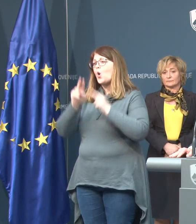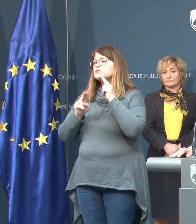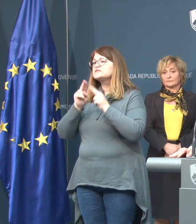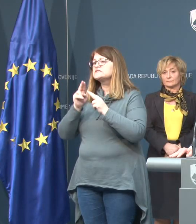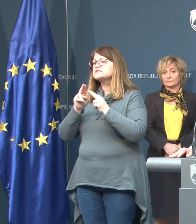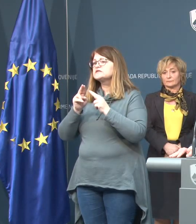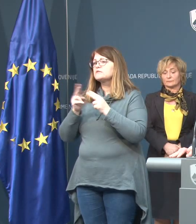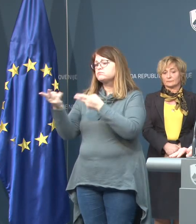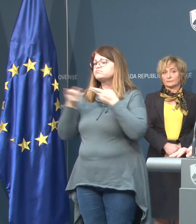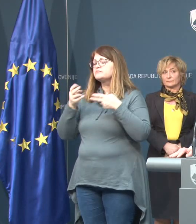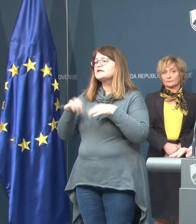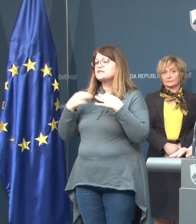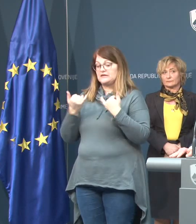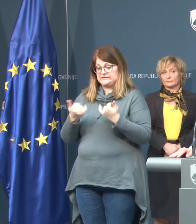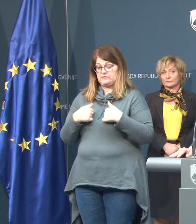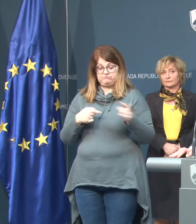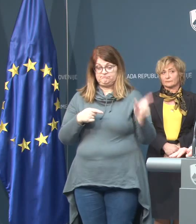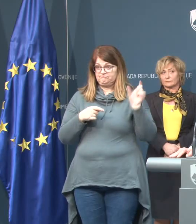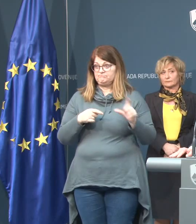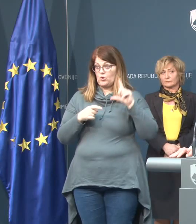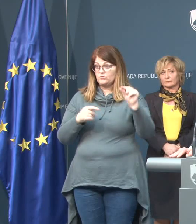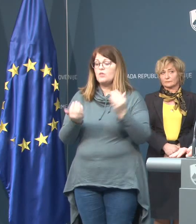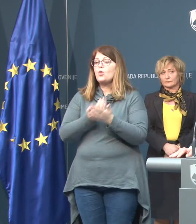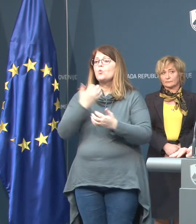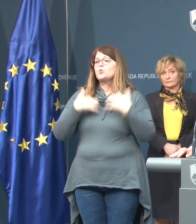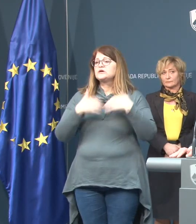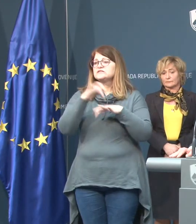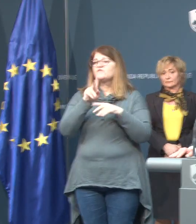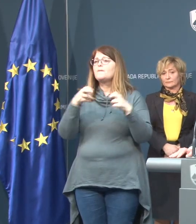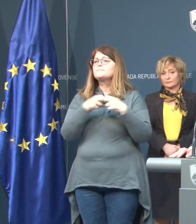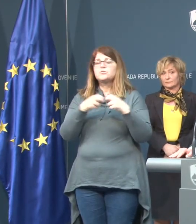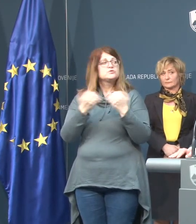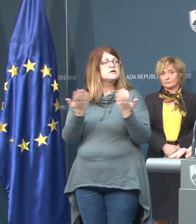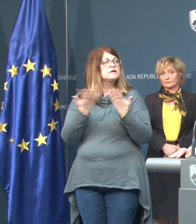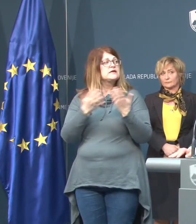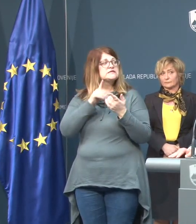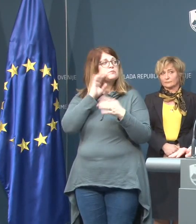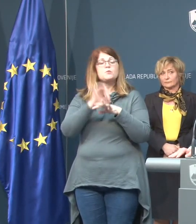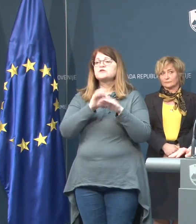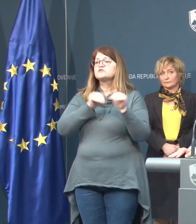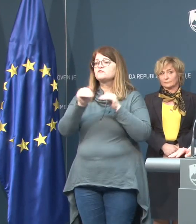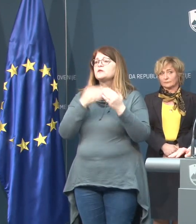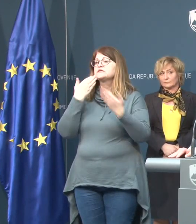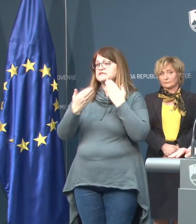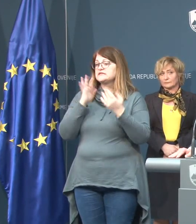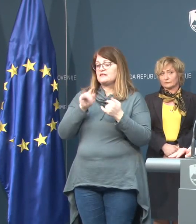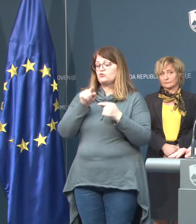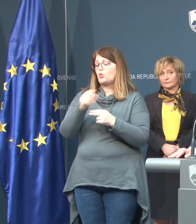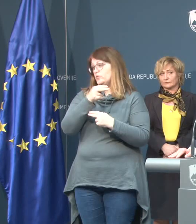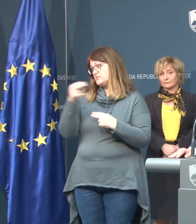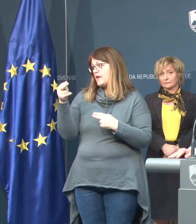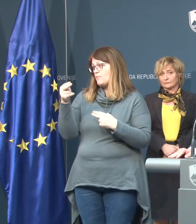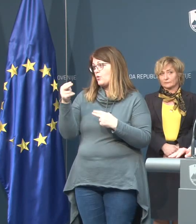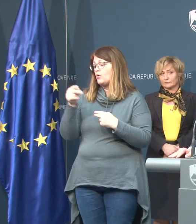zdravili. Odhajam pa ravno kar na nov krizni vrh v Brusli, ker se bomo zdravstveni ministri sestali ravno na temu